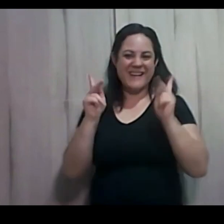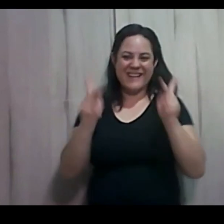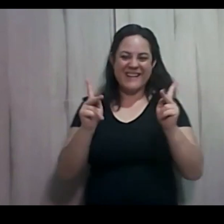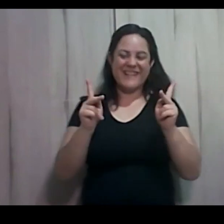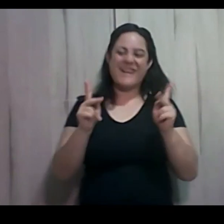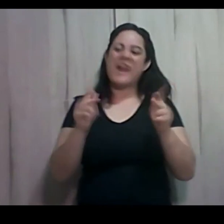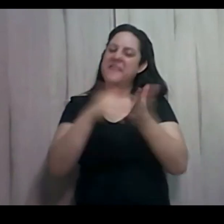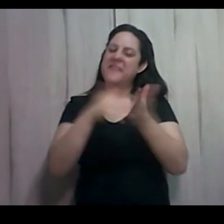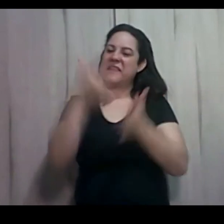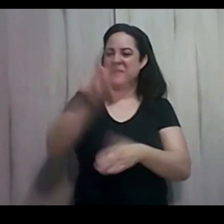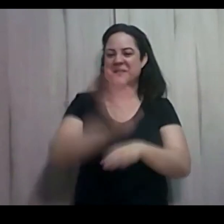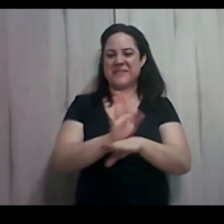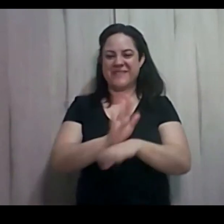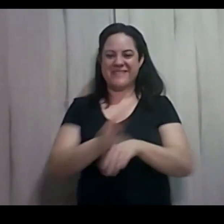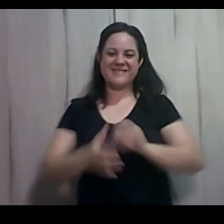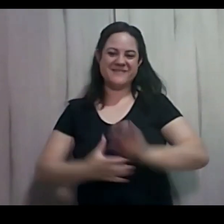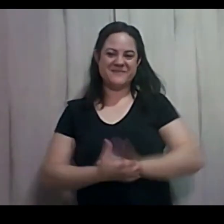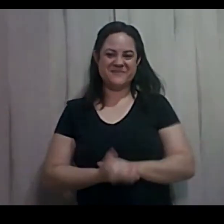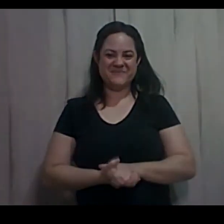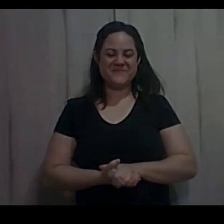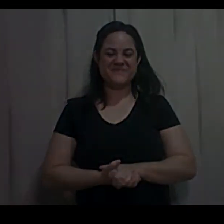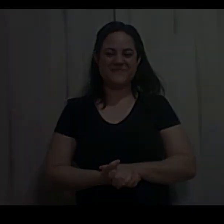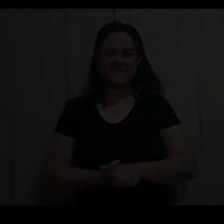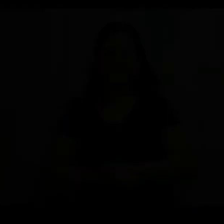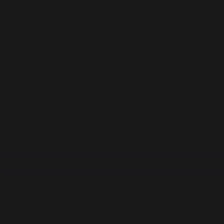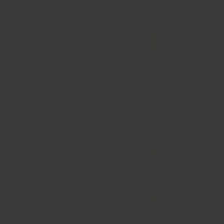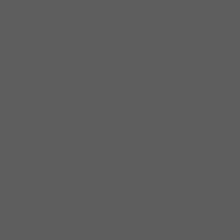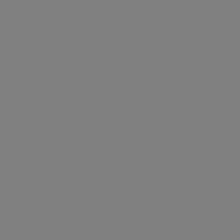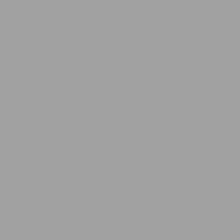E aí aí Amém.